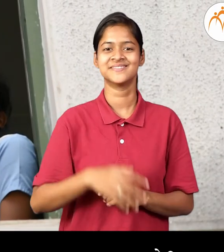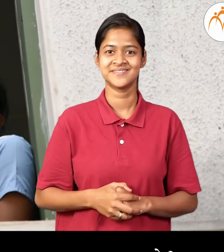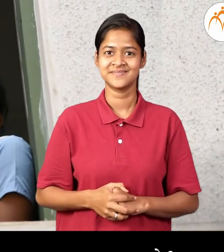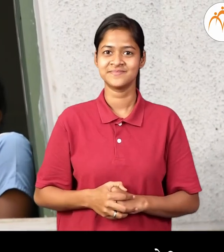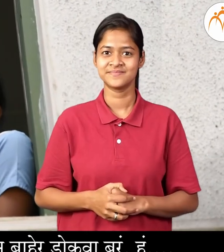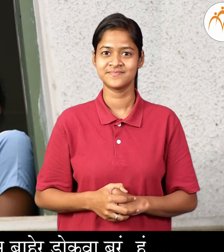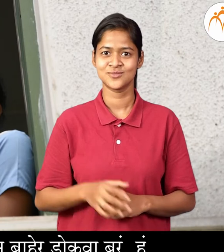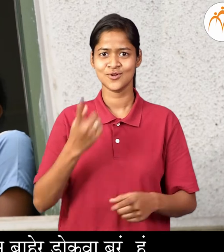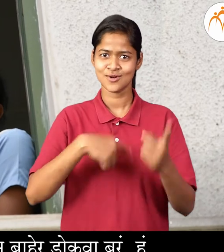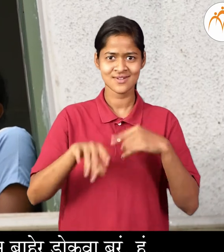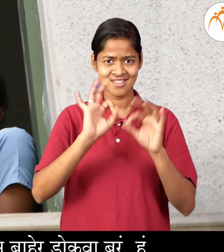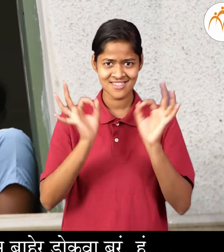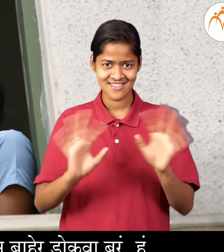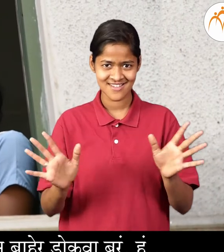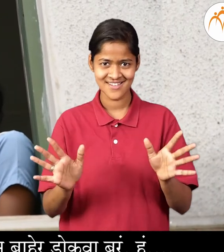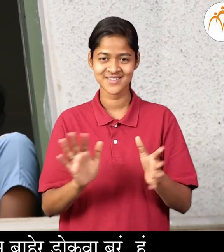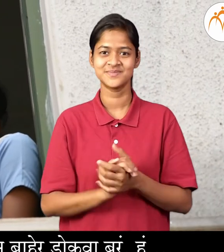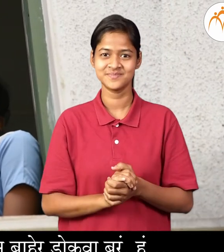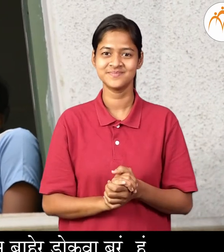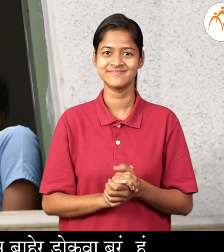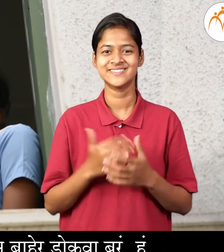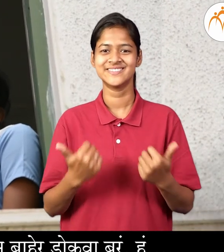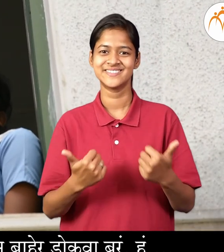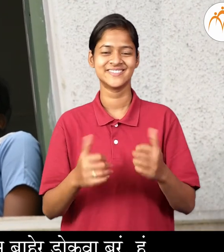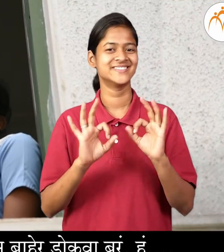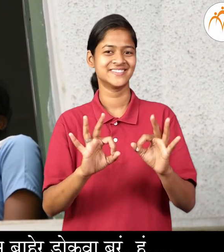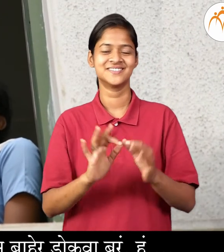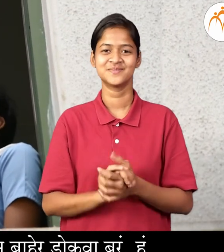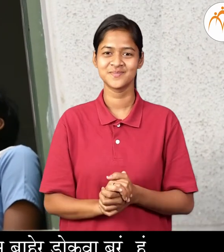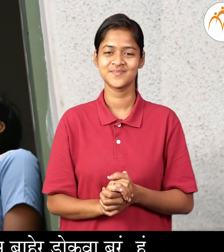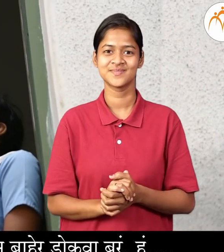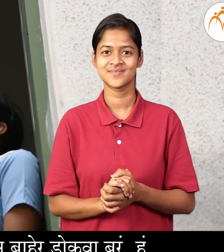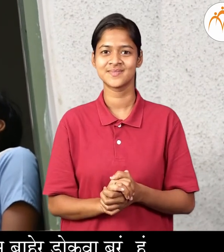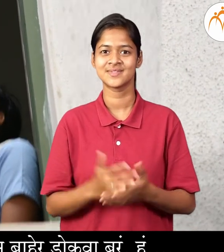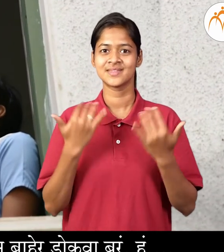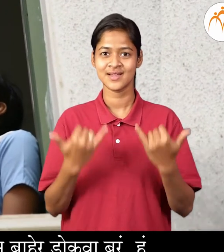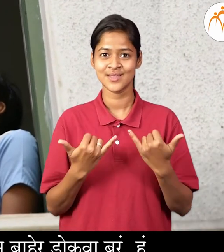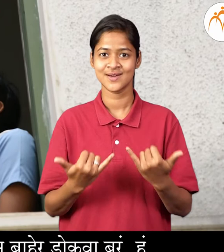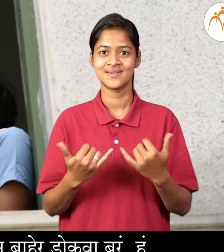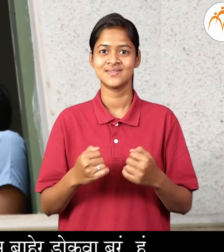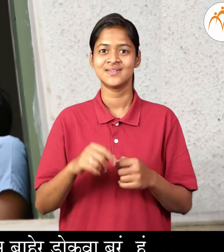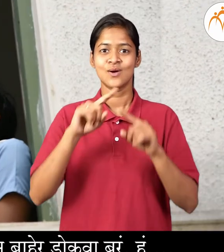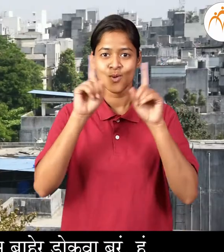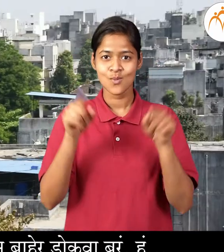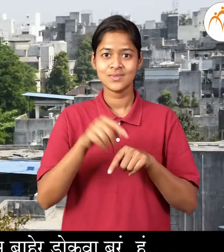सगले, आथा जरा खिडके तुन बाहर डोकुआ बर,